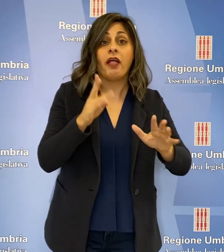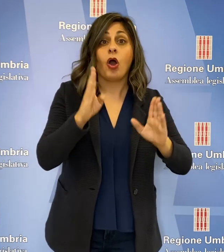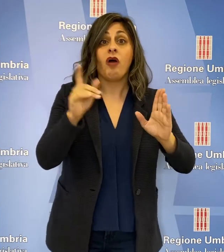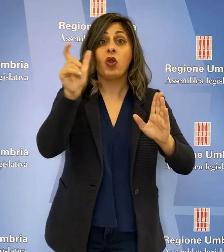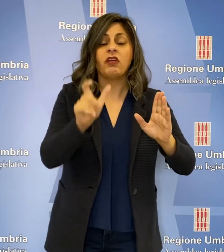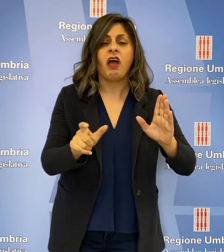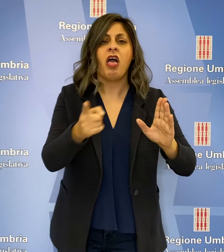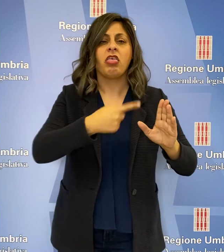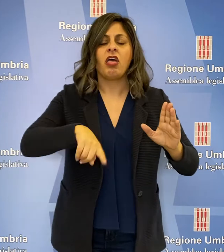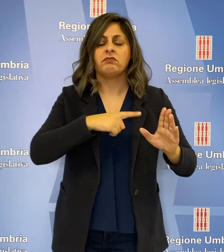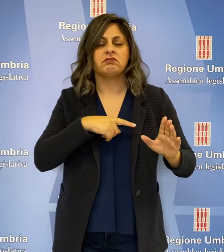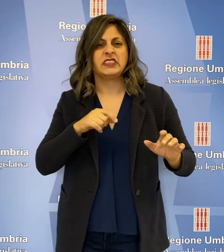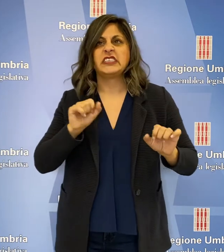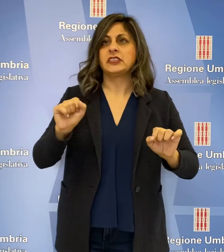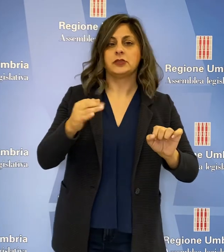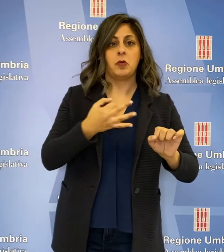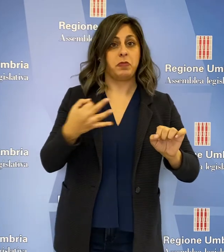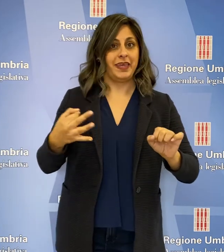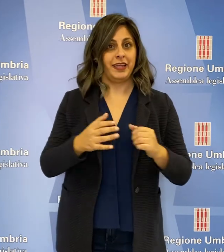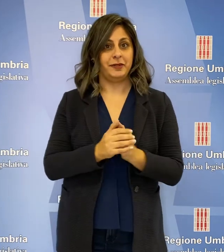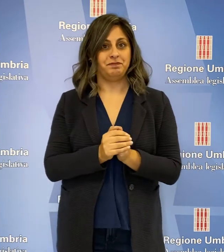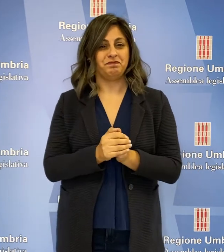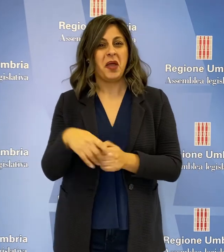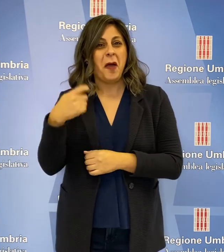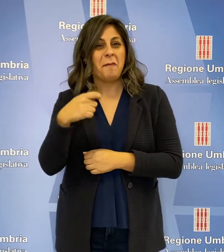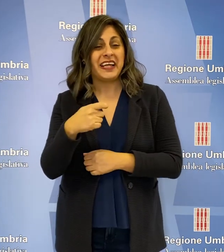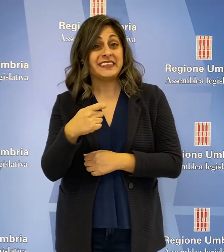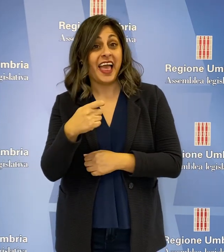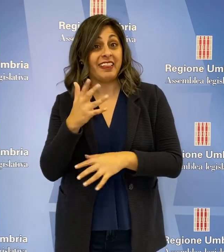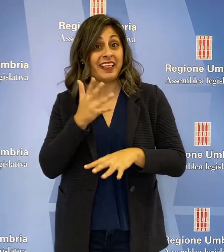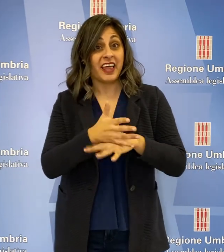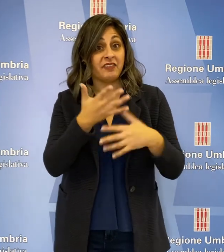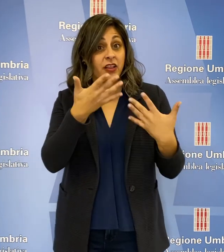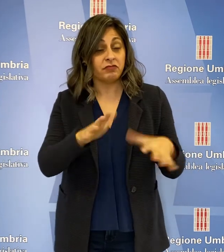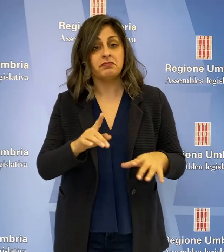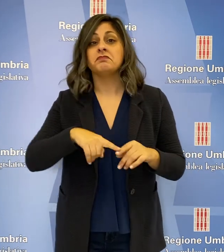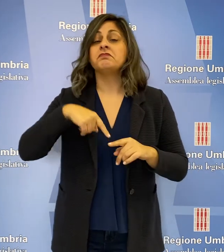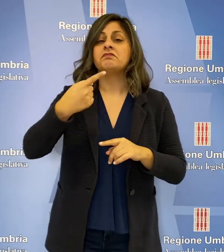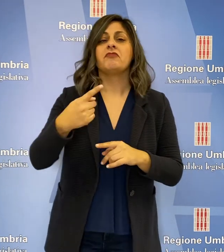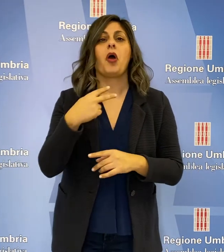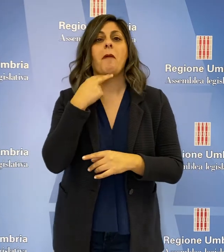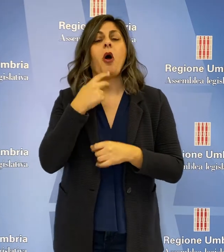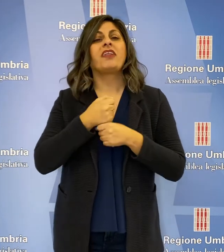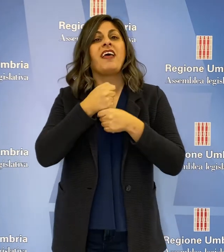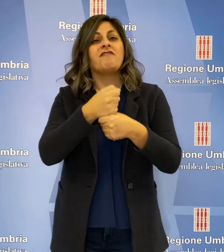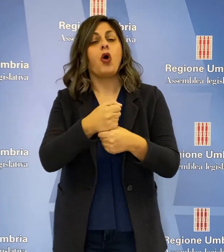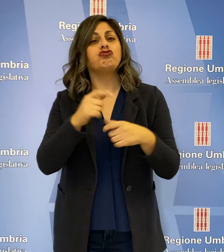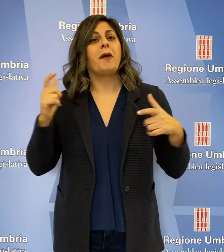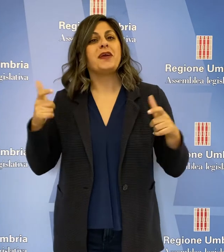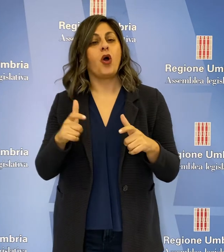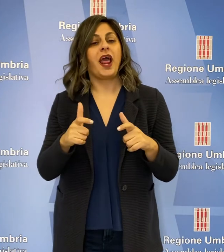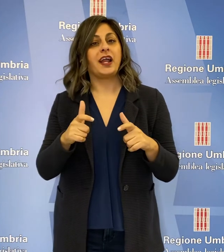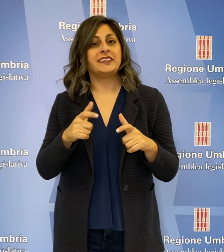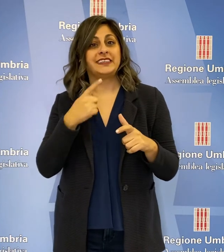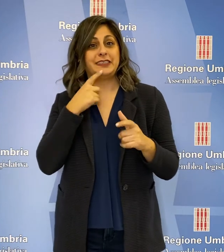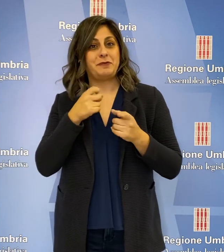nel resto d'Italia. A quello della Presidente ha fatto seguito l'intervento del portavoce delle minoranze, Fabio